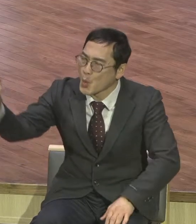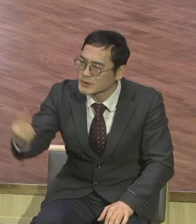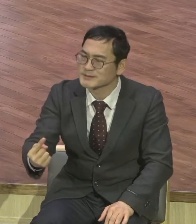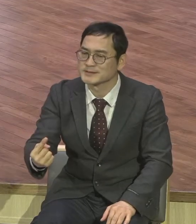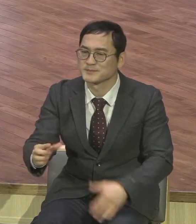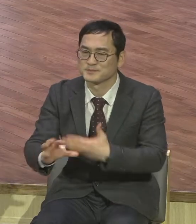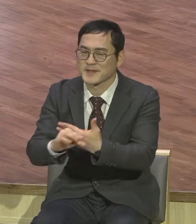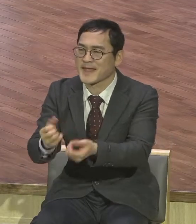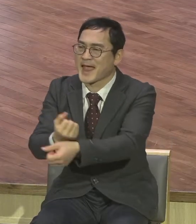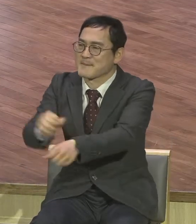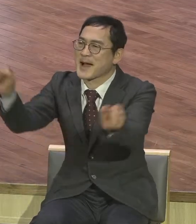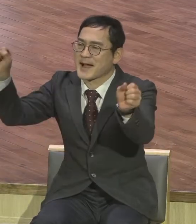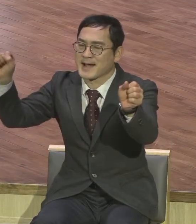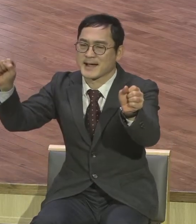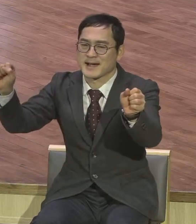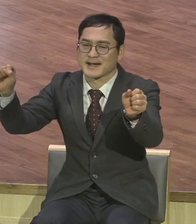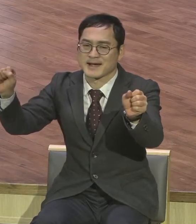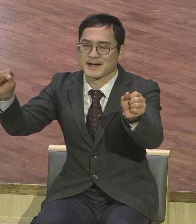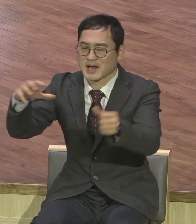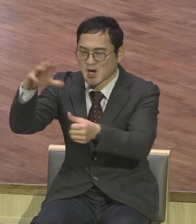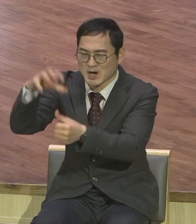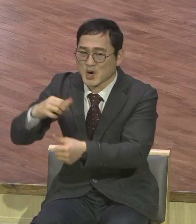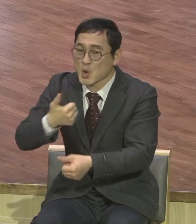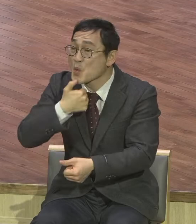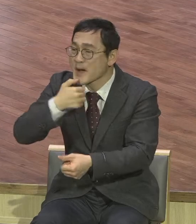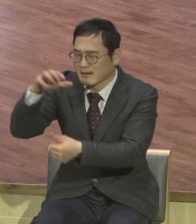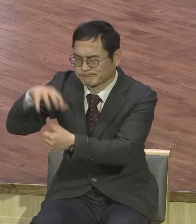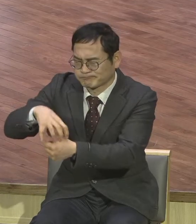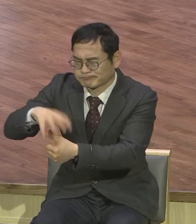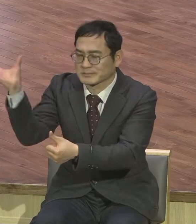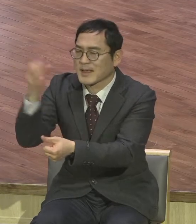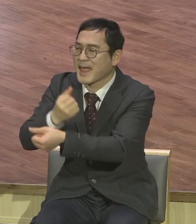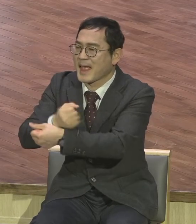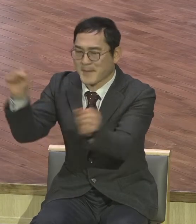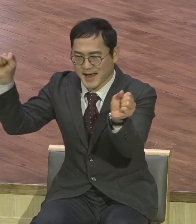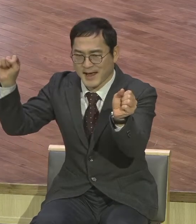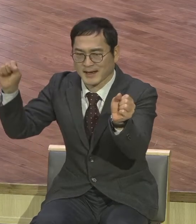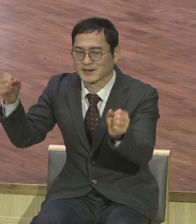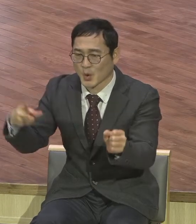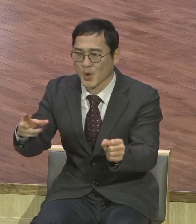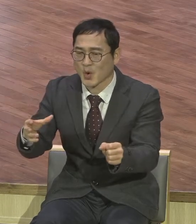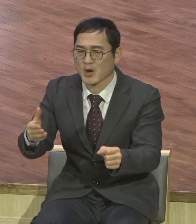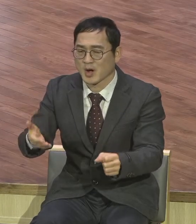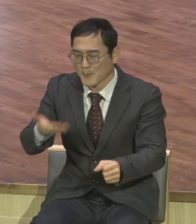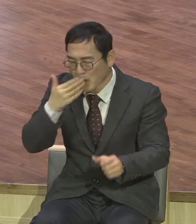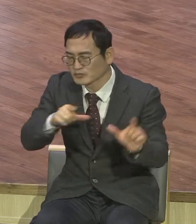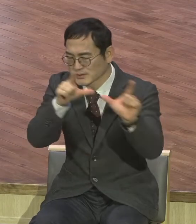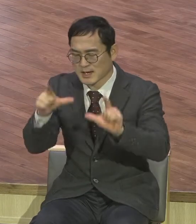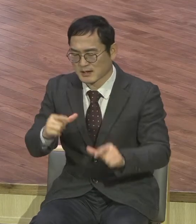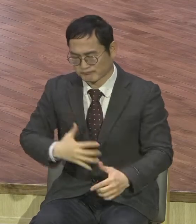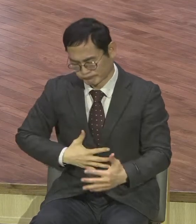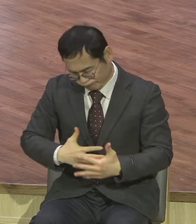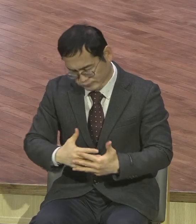해방시켜주실 로마에서 우리를 해방시켜주실 경제적으로 사회적으로 그렇게 크게